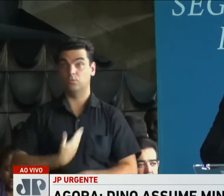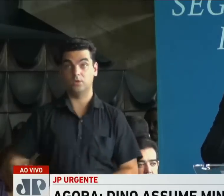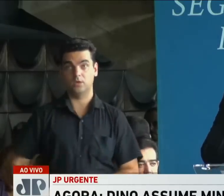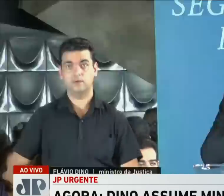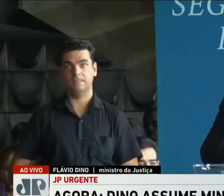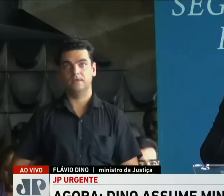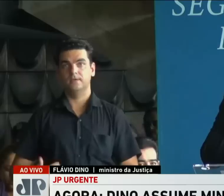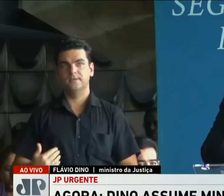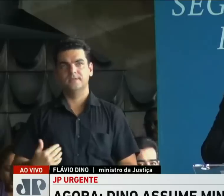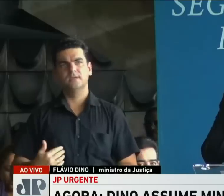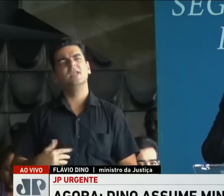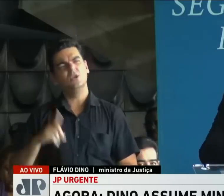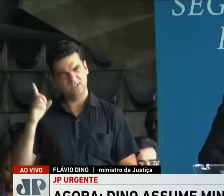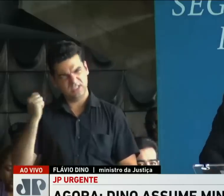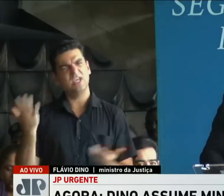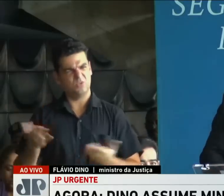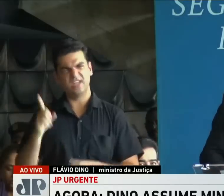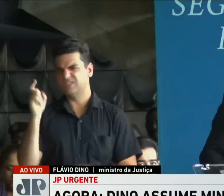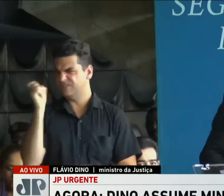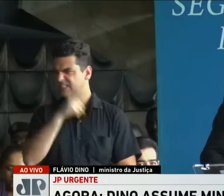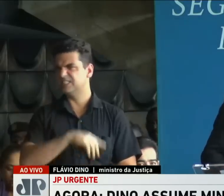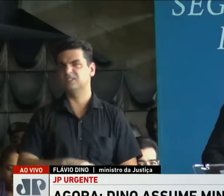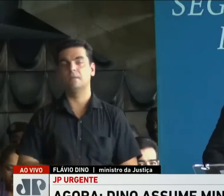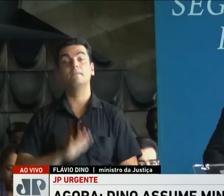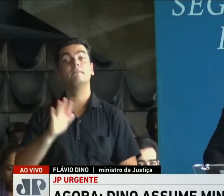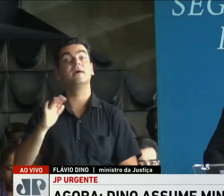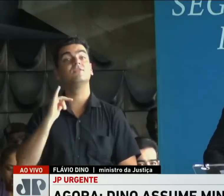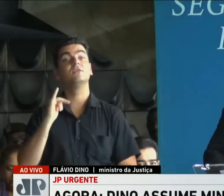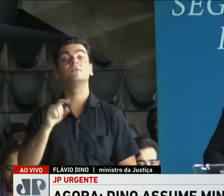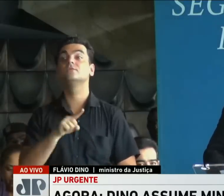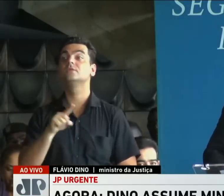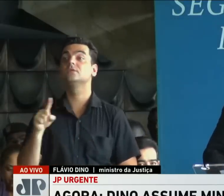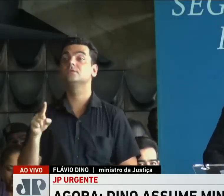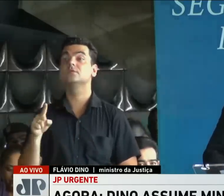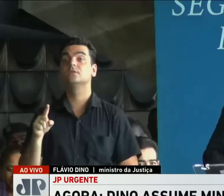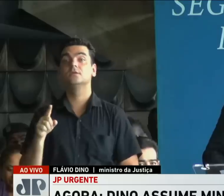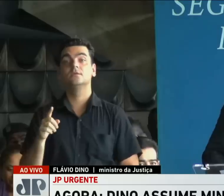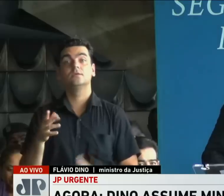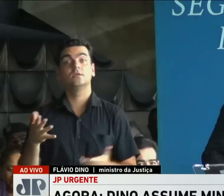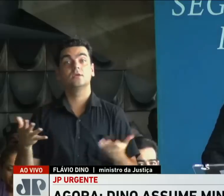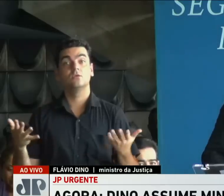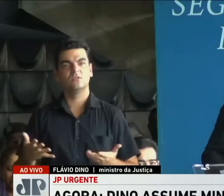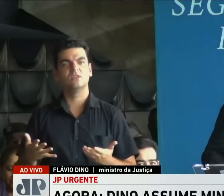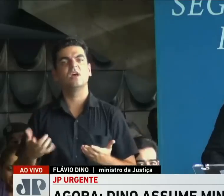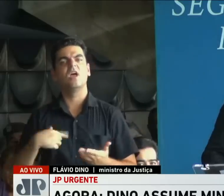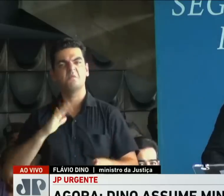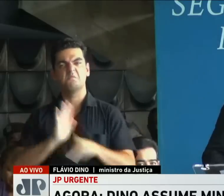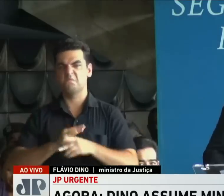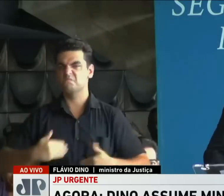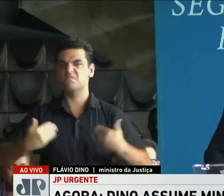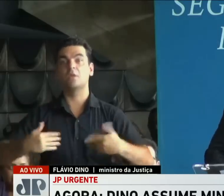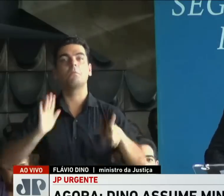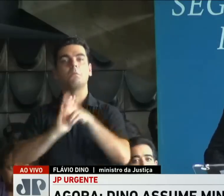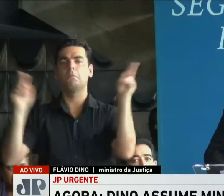num momento tão difícil da nossa pátria, quero acentuar, sobretudo, que este será o Ministério da